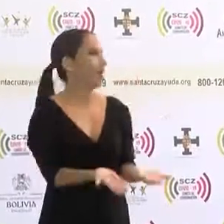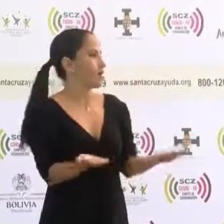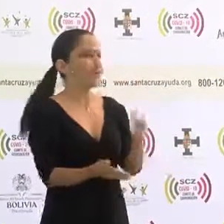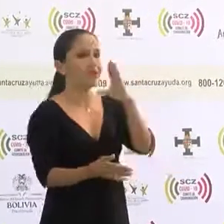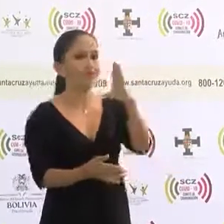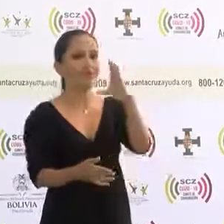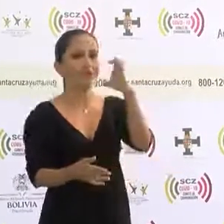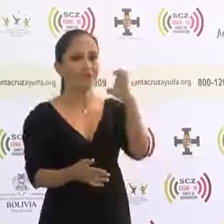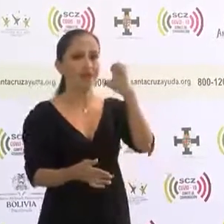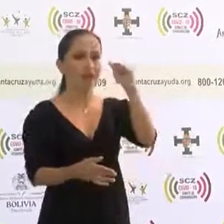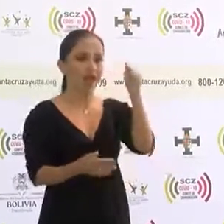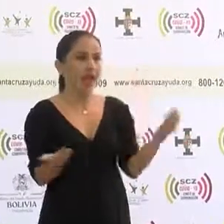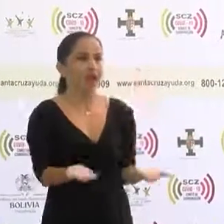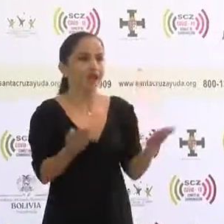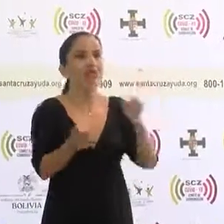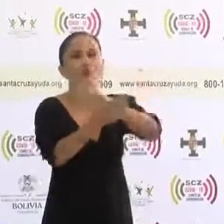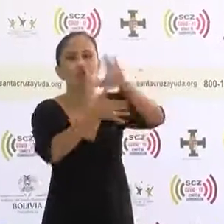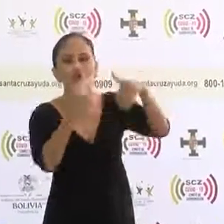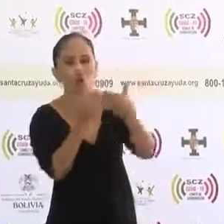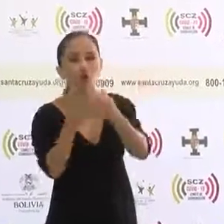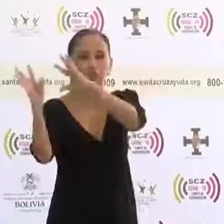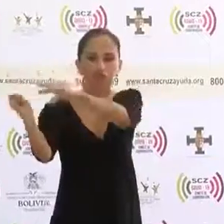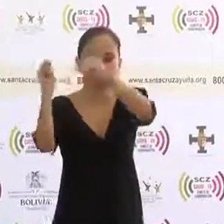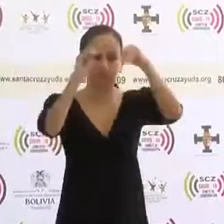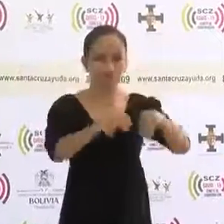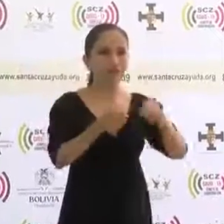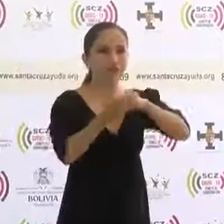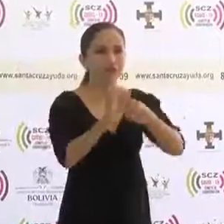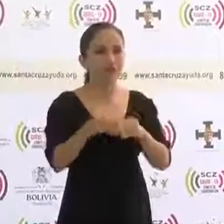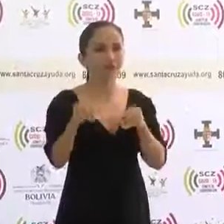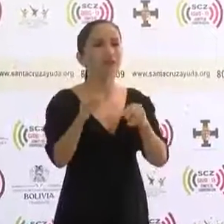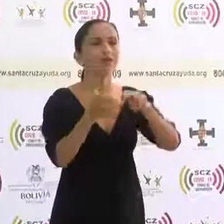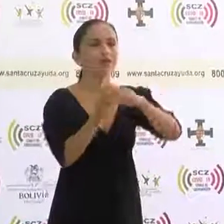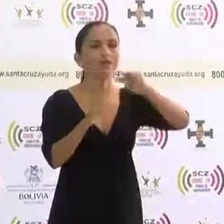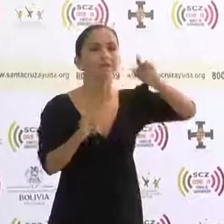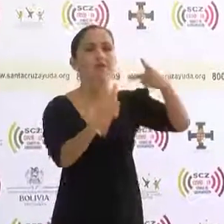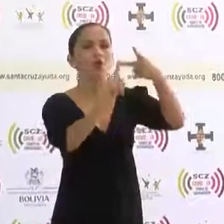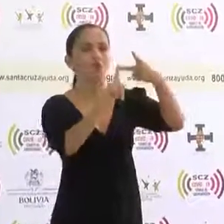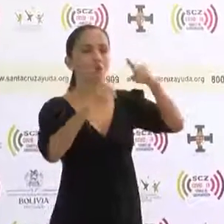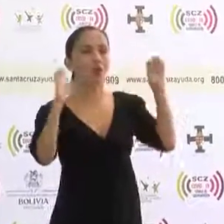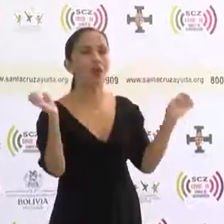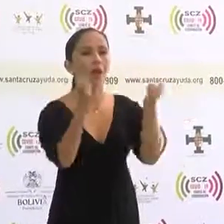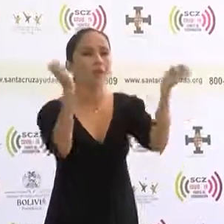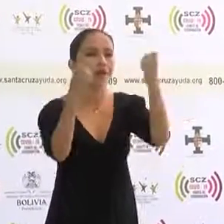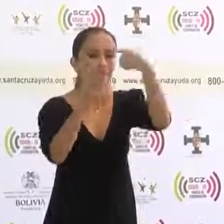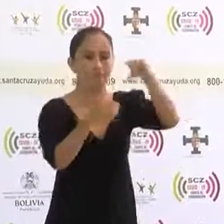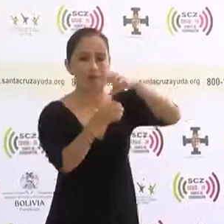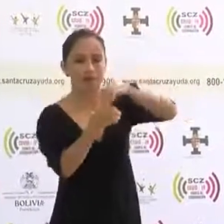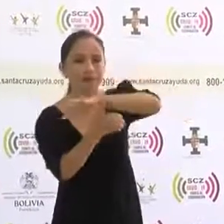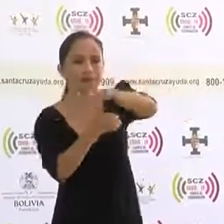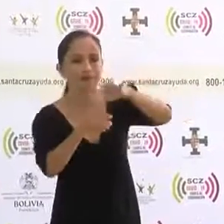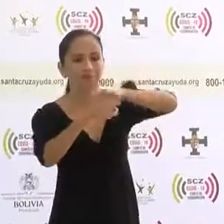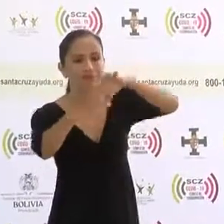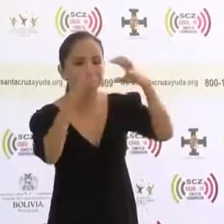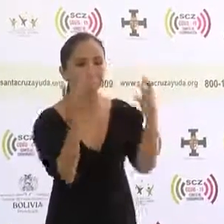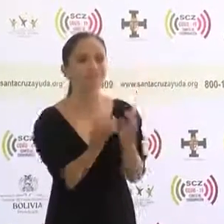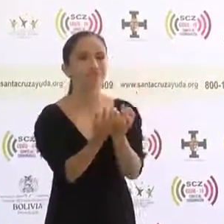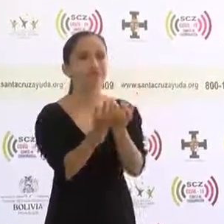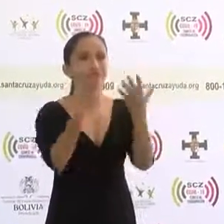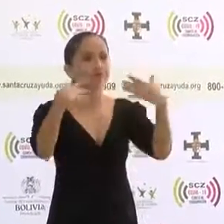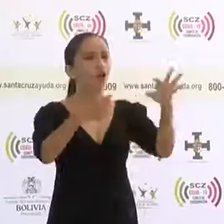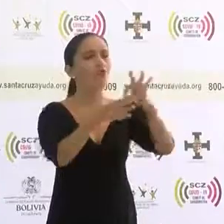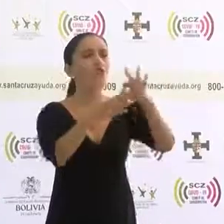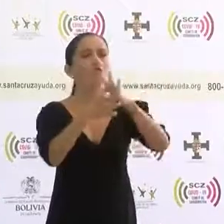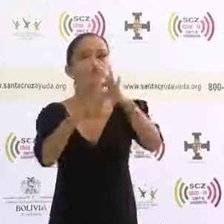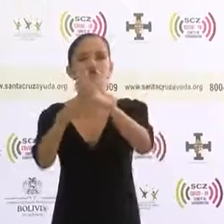de Educación Ambiental, en el que nos encontramos en este momento, que ya actúa como segunda sede de emergencia para la pandemia y en el que ya